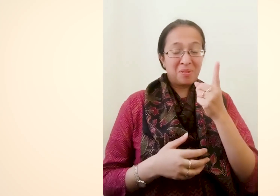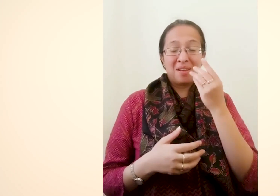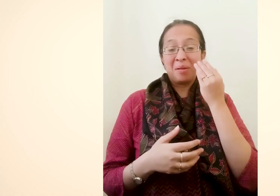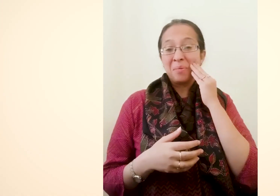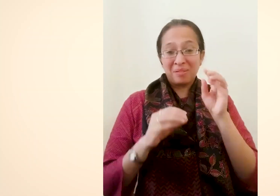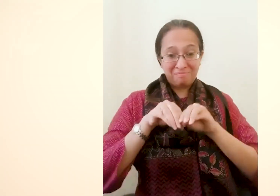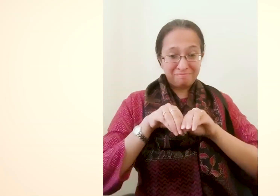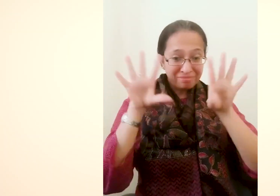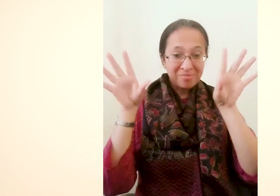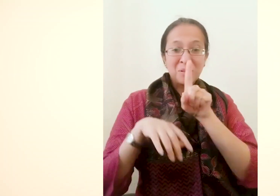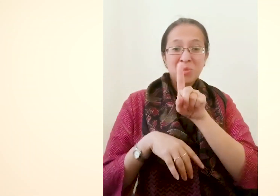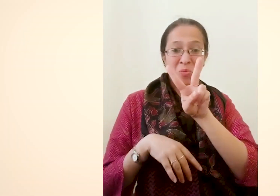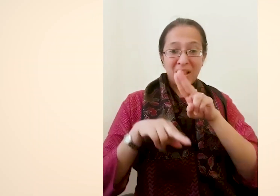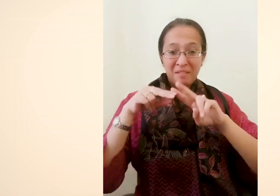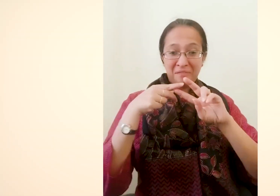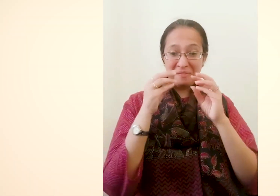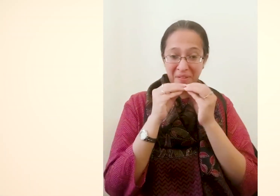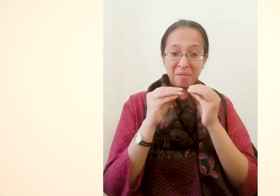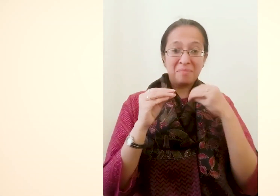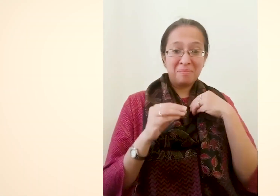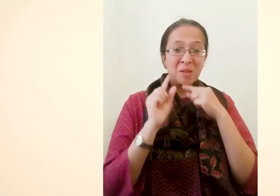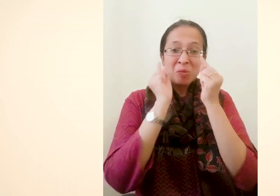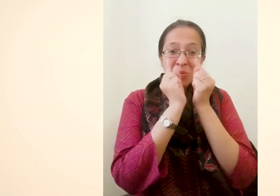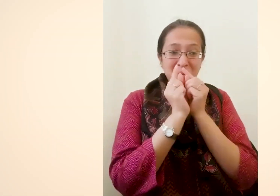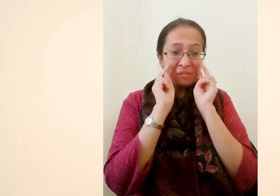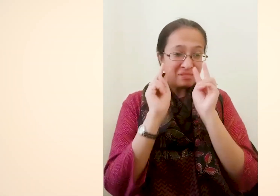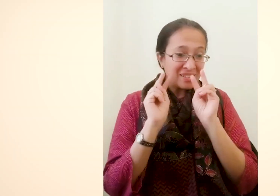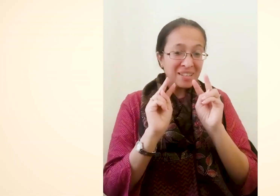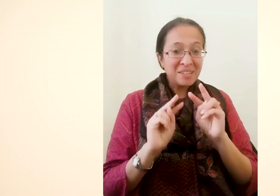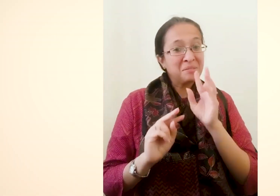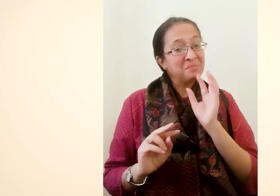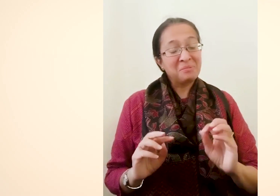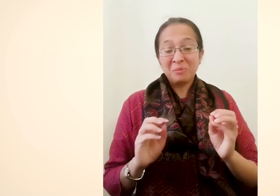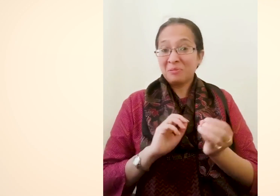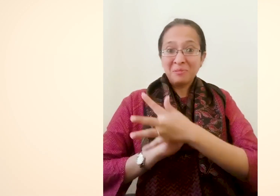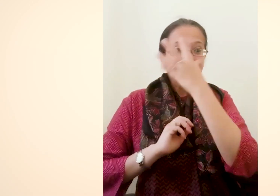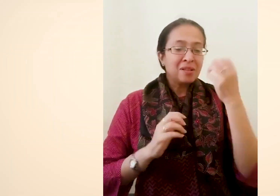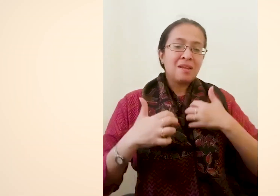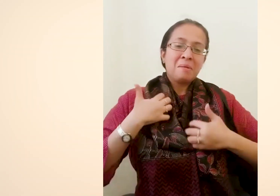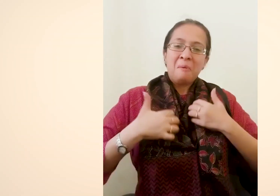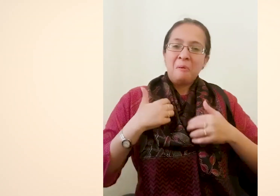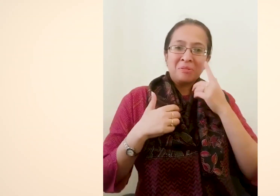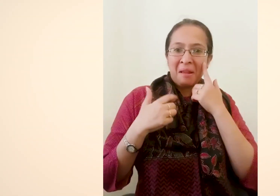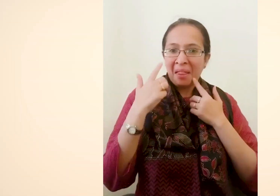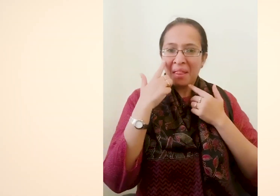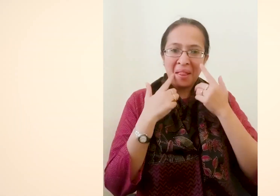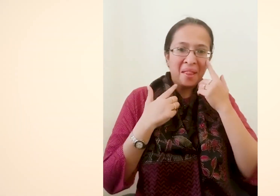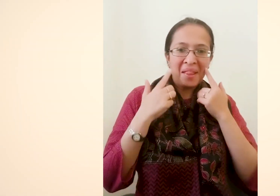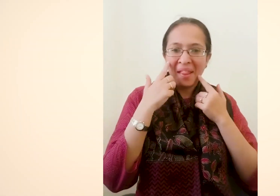अच्छे थे, मैं बहुत खोश हूँ सच कहूं तो जब 12 फरवरी को ट्रेलर रिलीस हुआ, तो पूरे दिन मैं